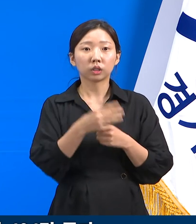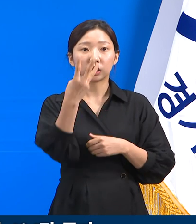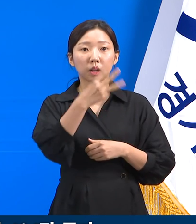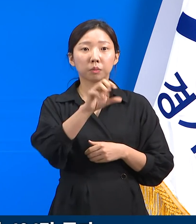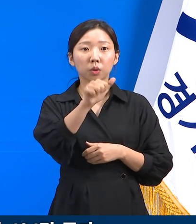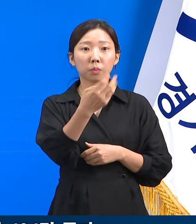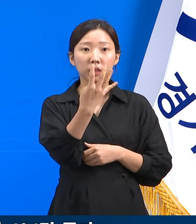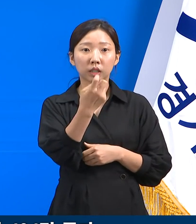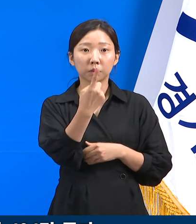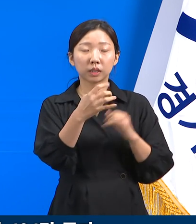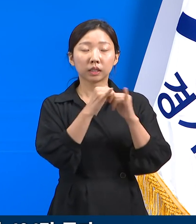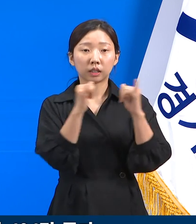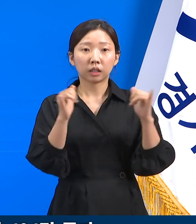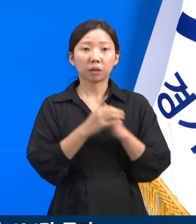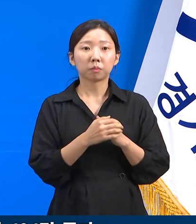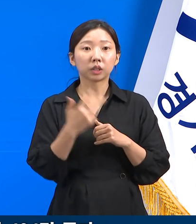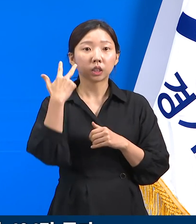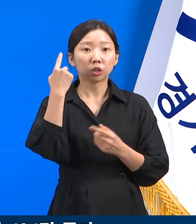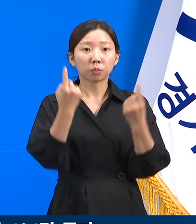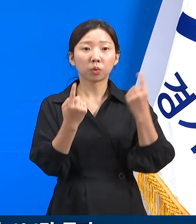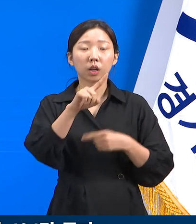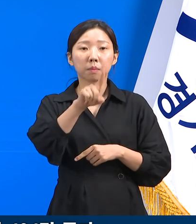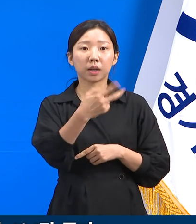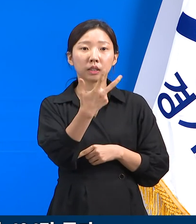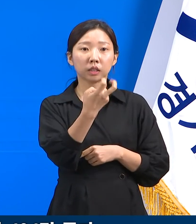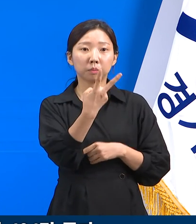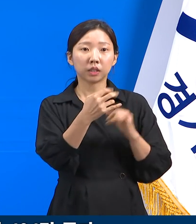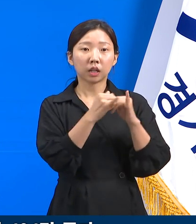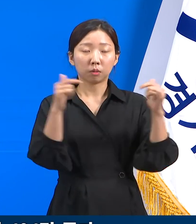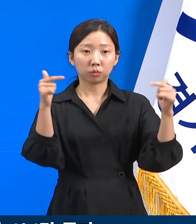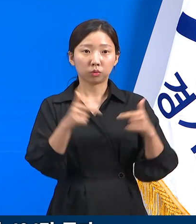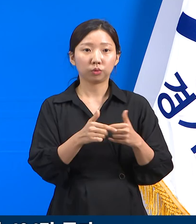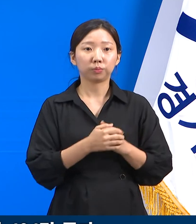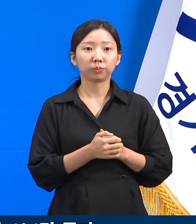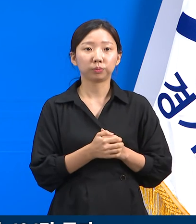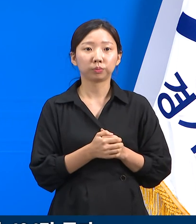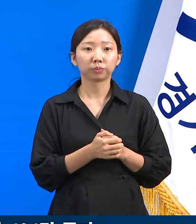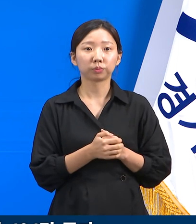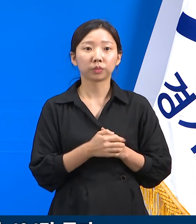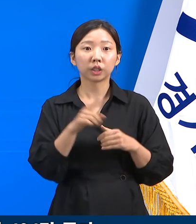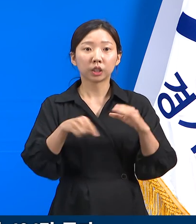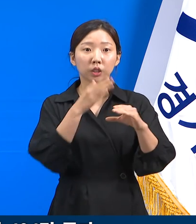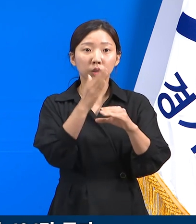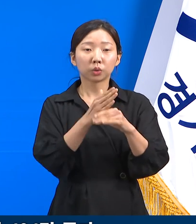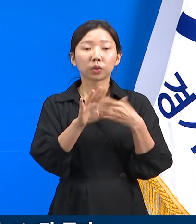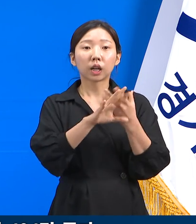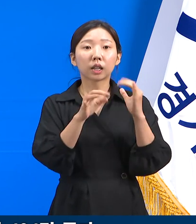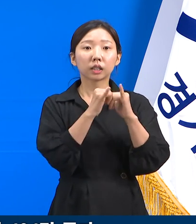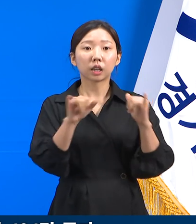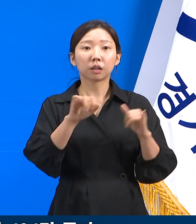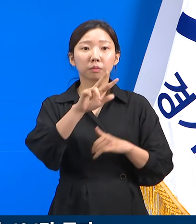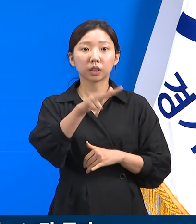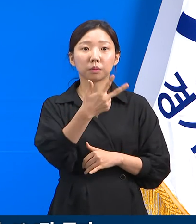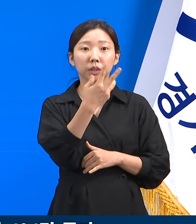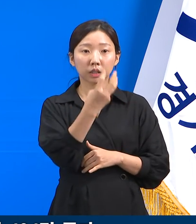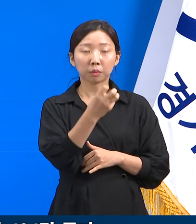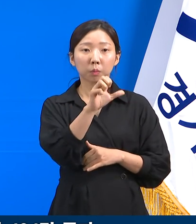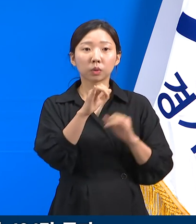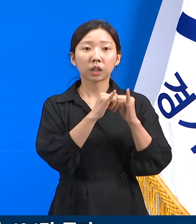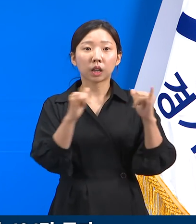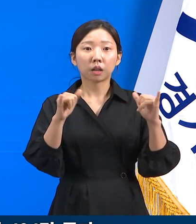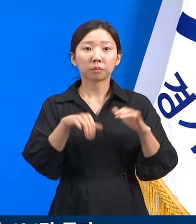,541명으로 전주 대비 172명 감소했습니다. 이 중 외국인은 735명으로 정체